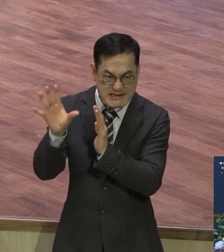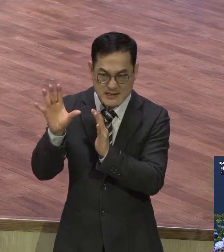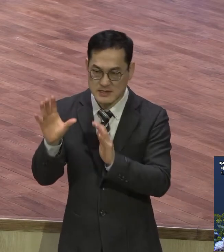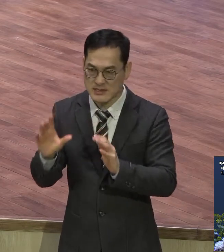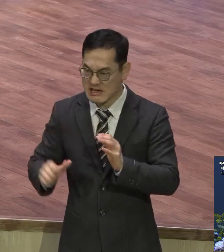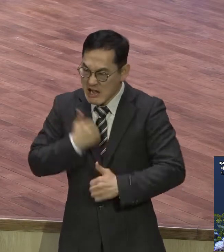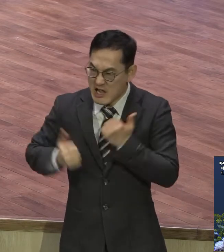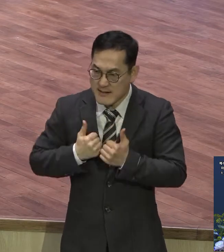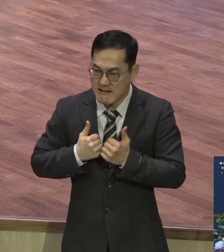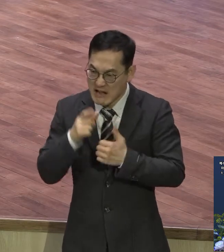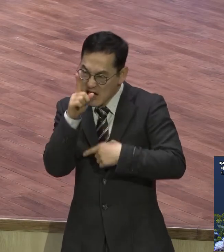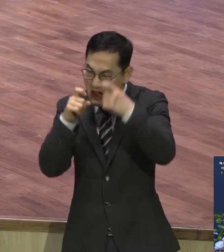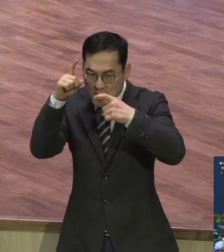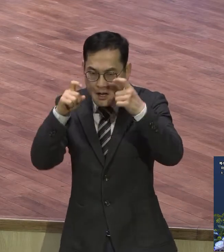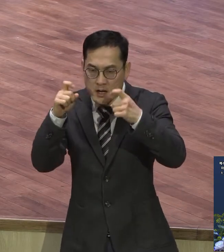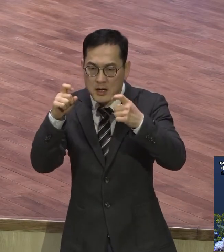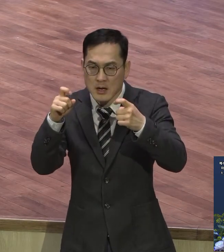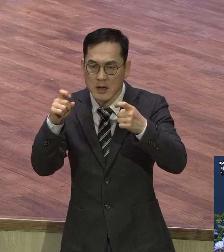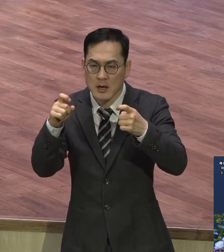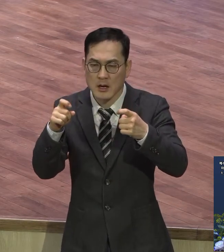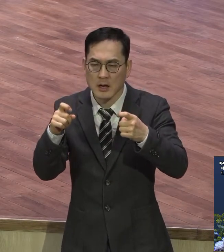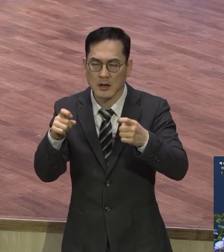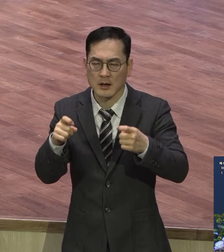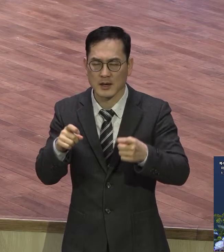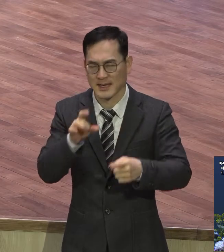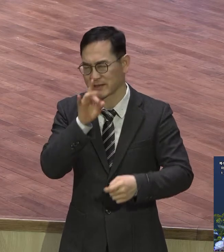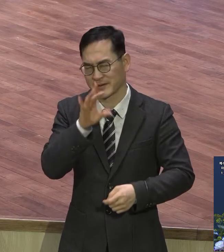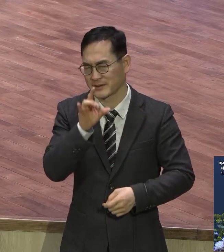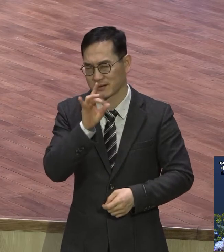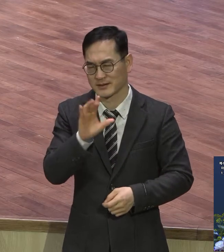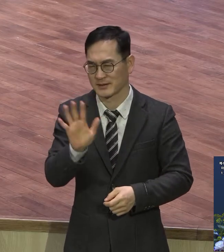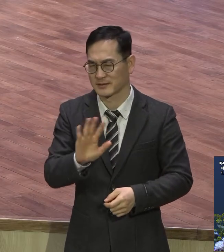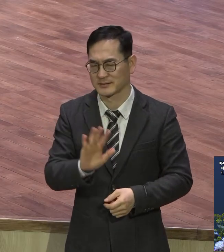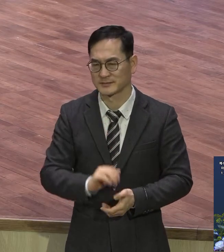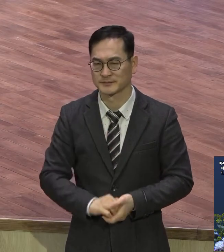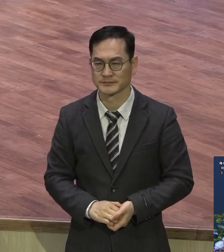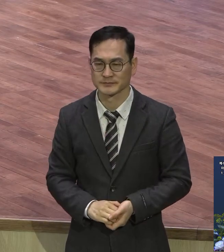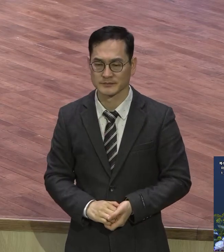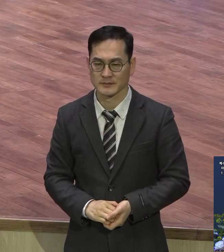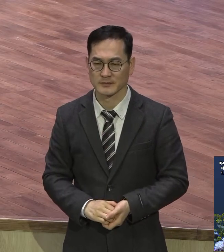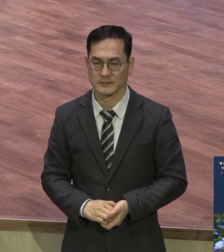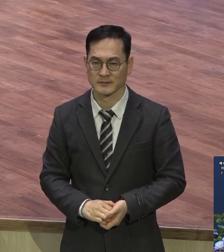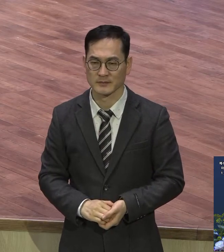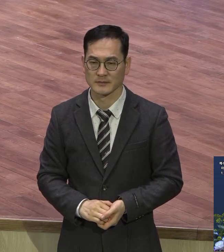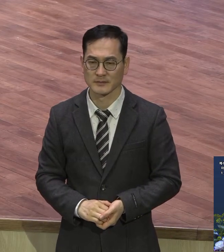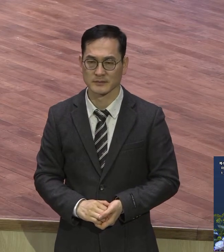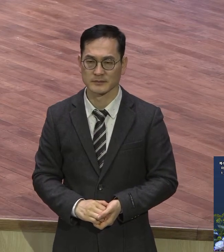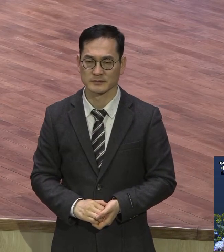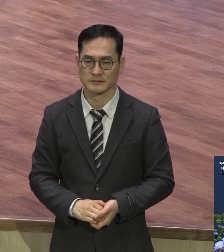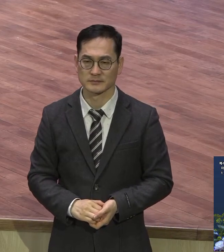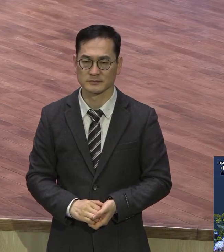온유하지 못한 사람이에요 온유한 척하는 사람이에요 다 여러분